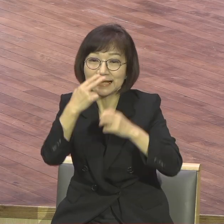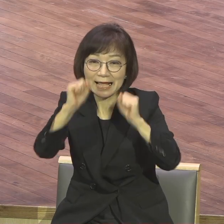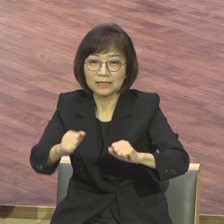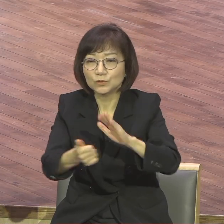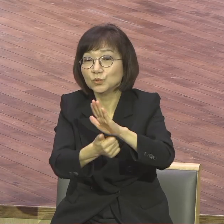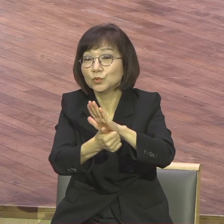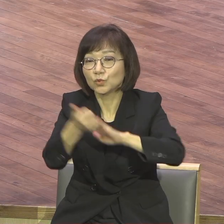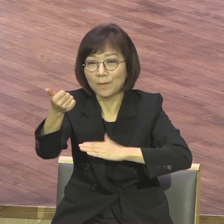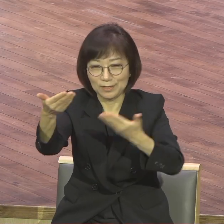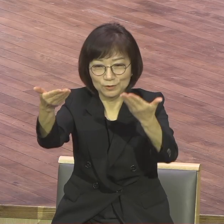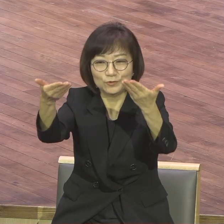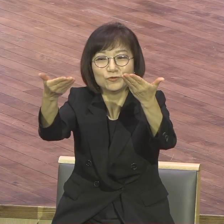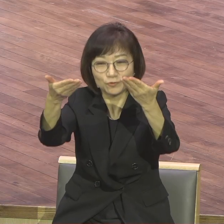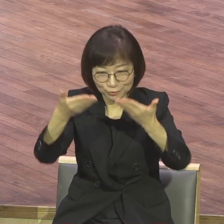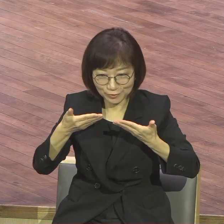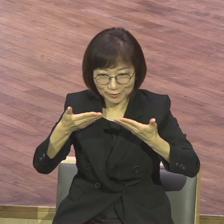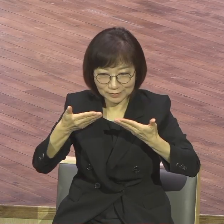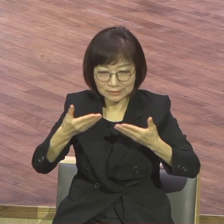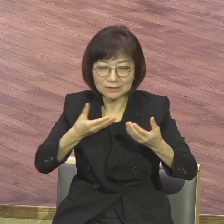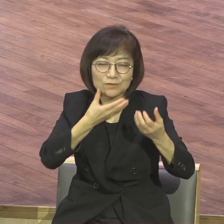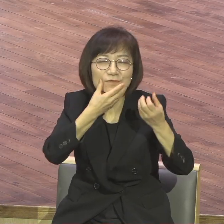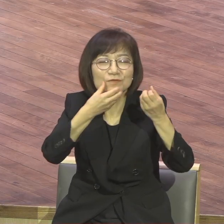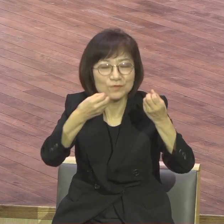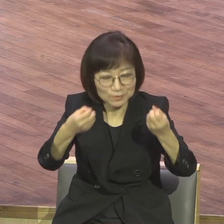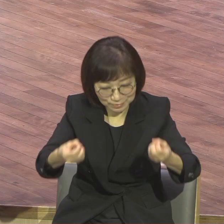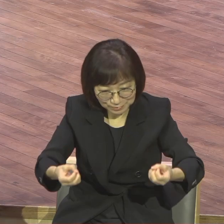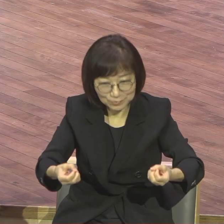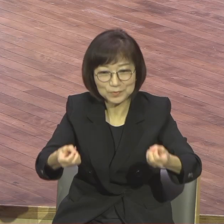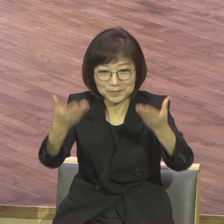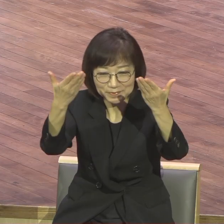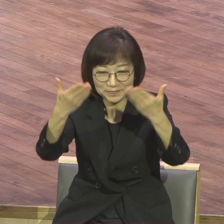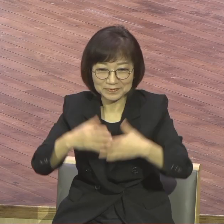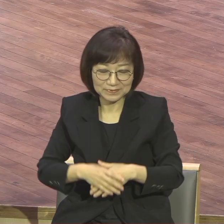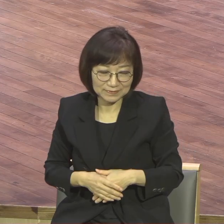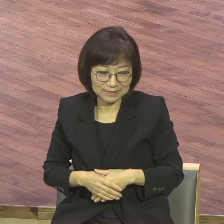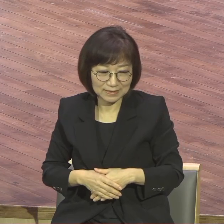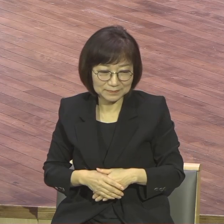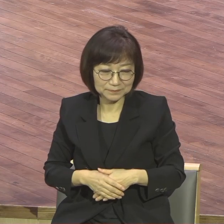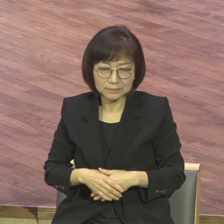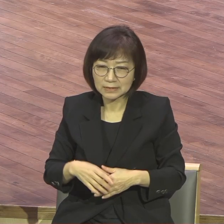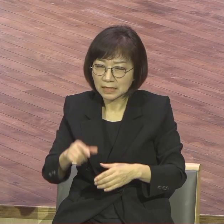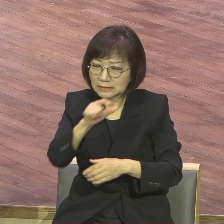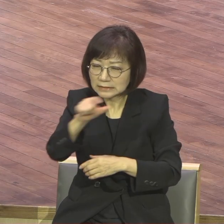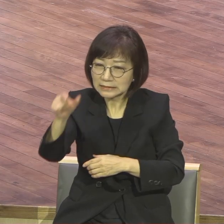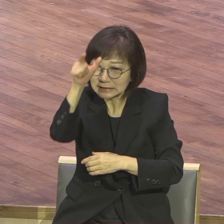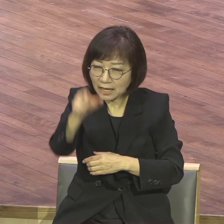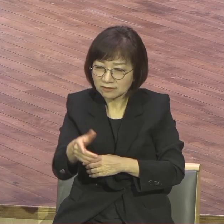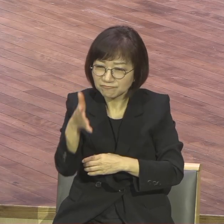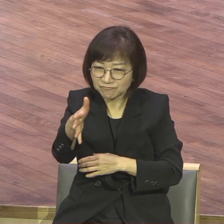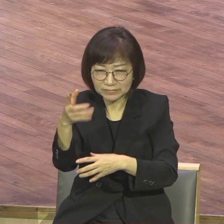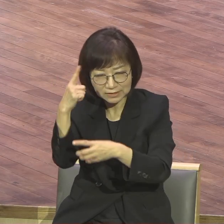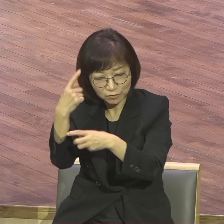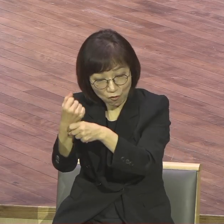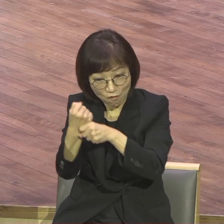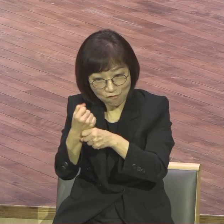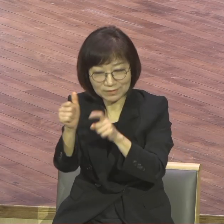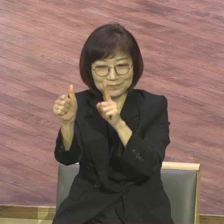최고의 적복의 메시지다. 그래서 한 신학자는 부활에 대해서 이렇게 말을